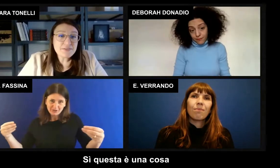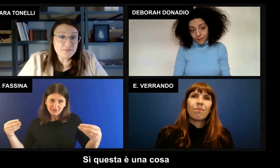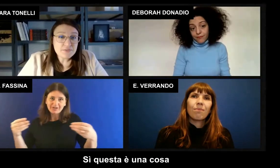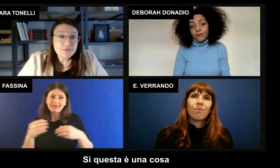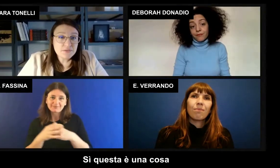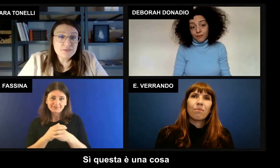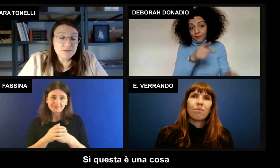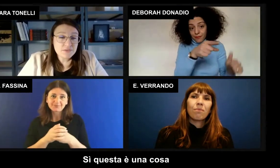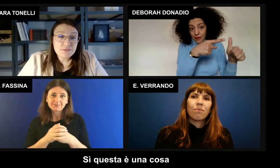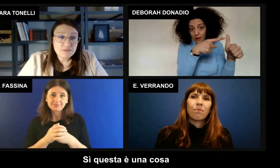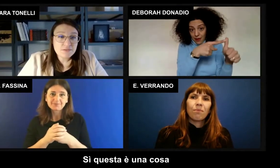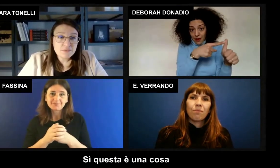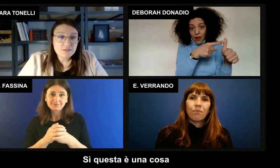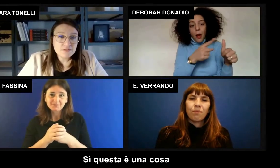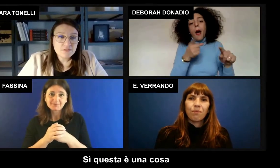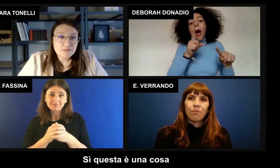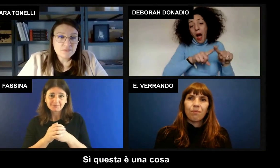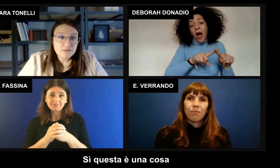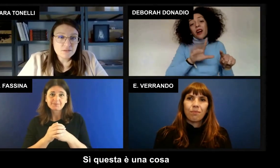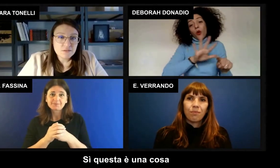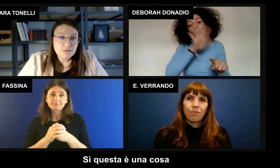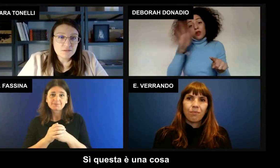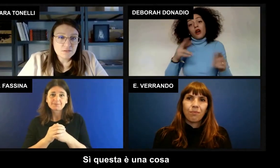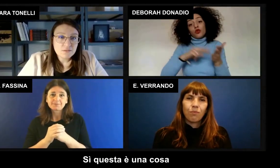sì questa è una cosa